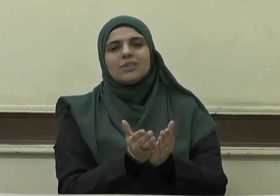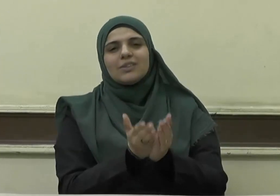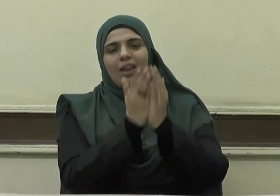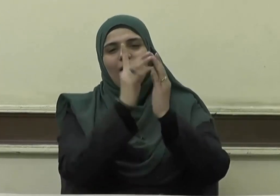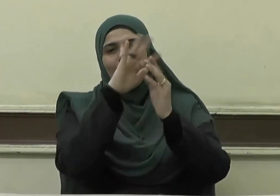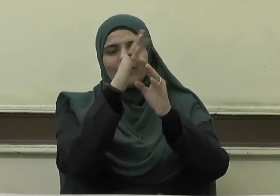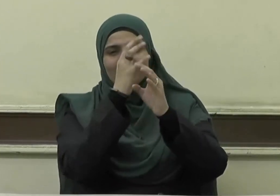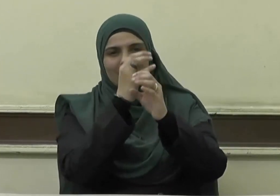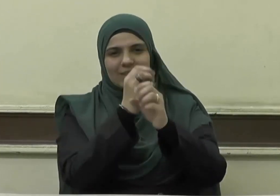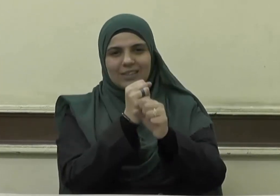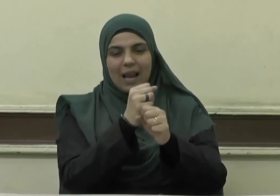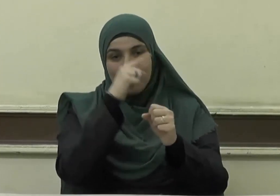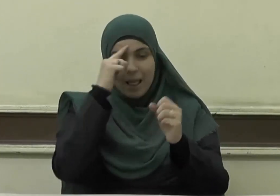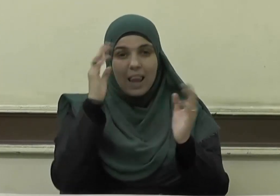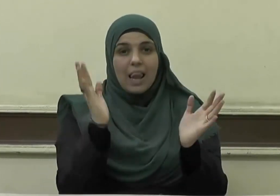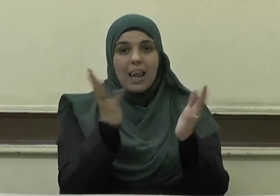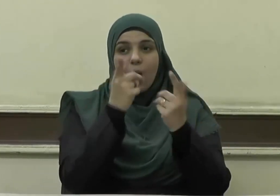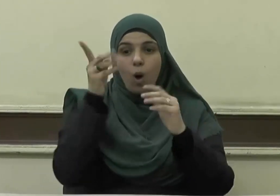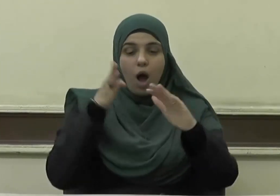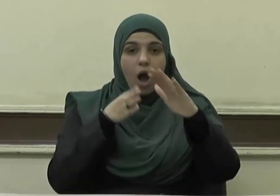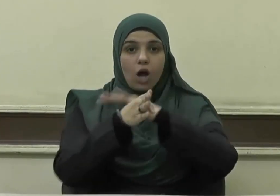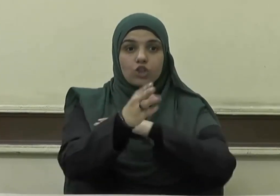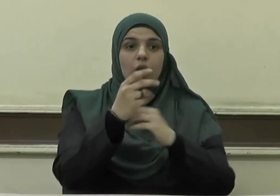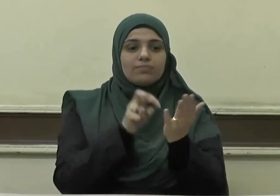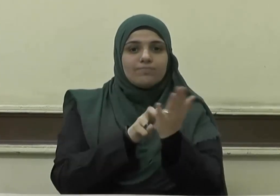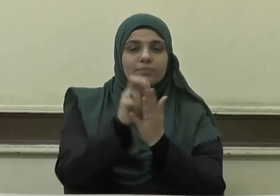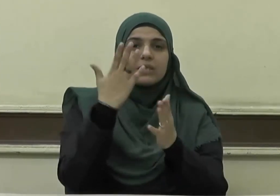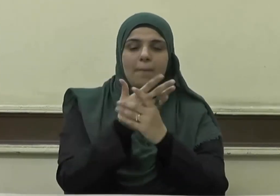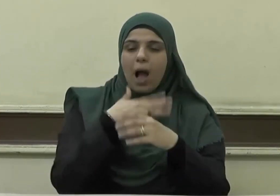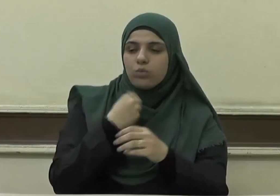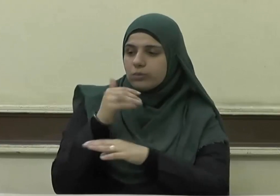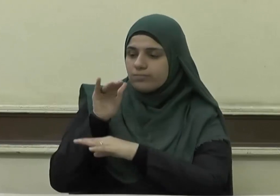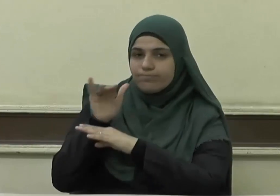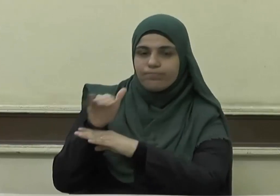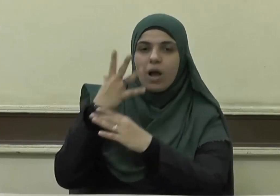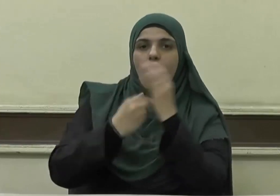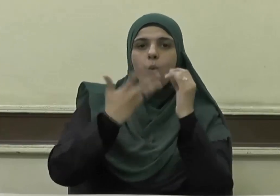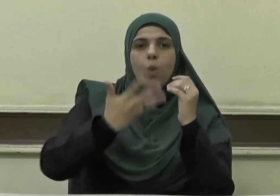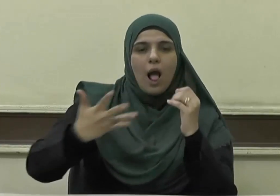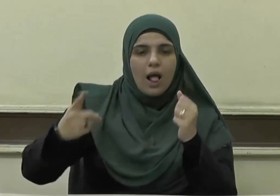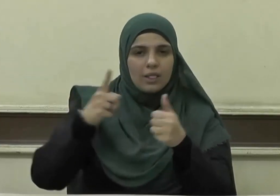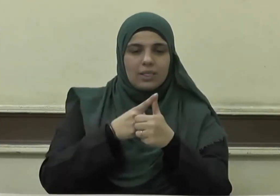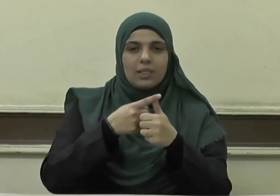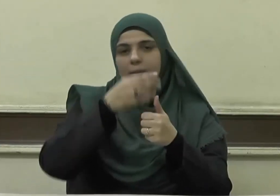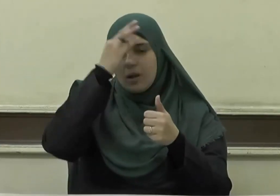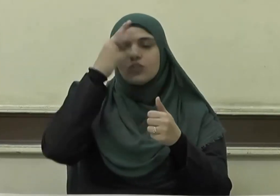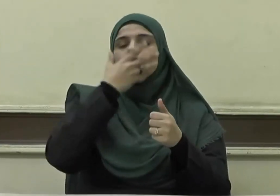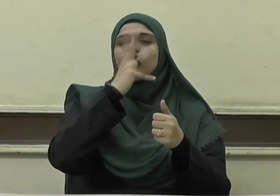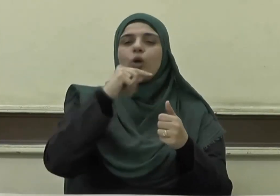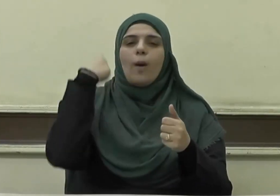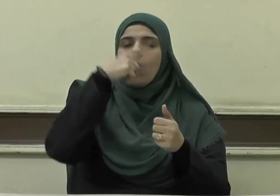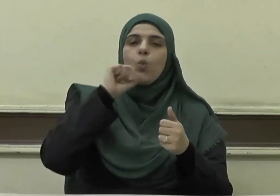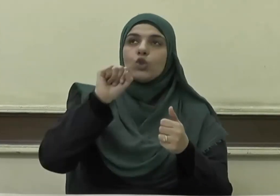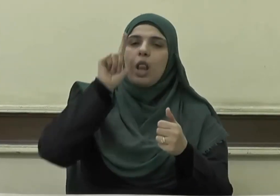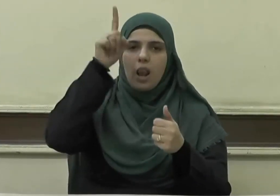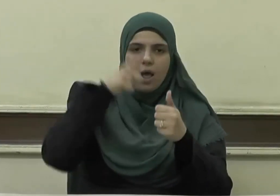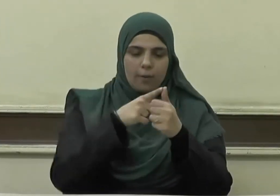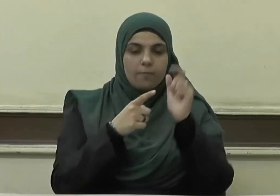إن كان خرج يسعى على ولده صغارا فهو في سبيل الله وإن كان